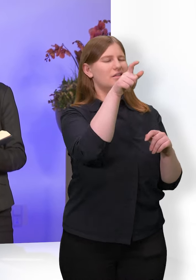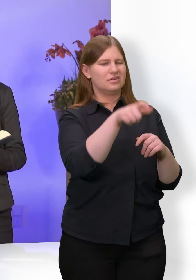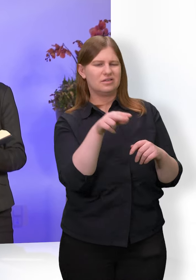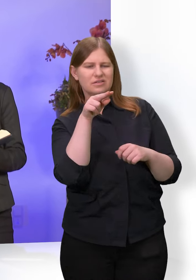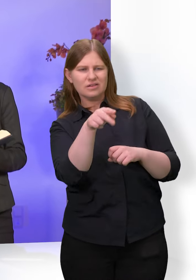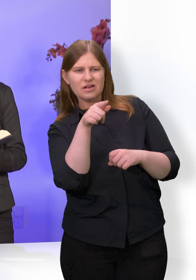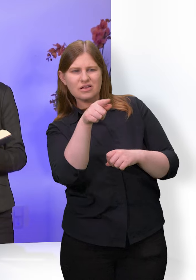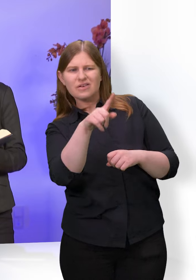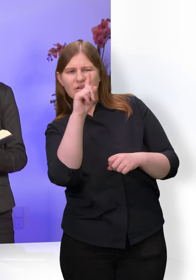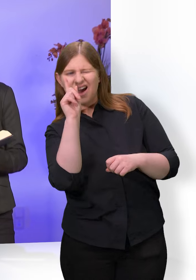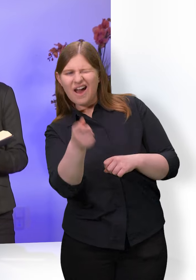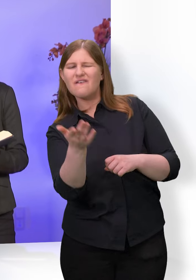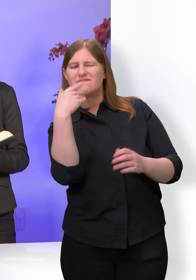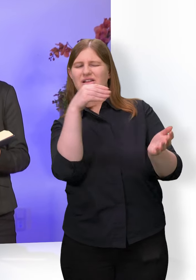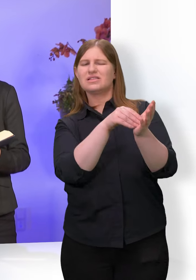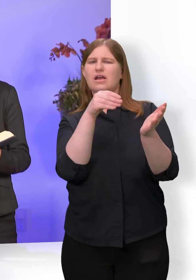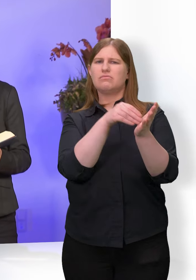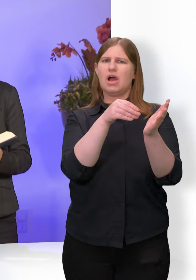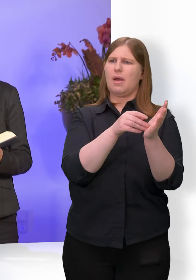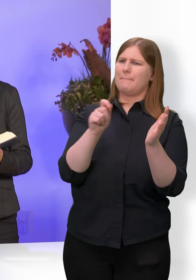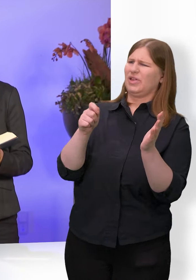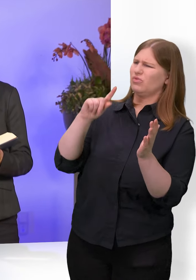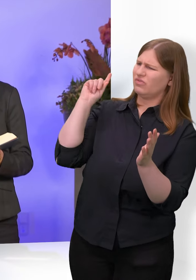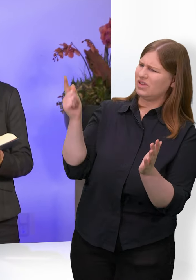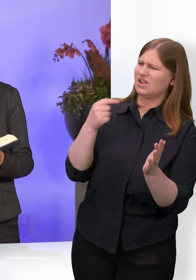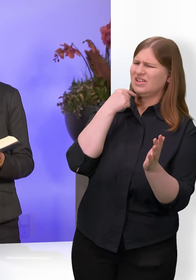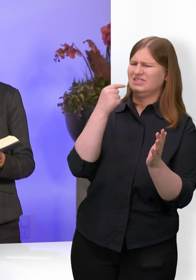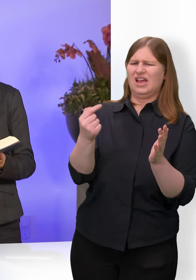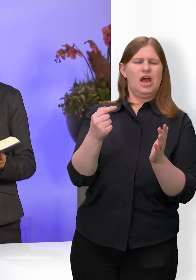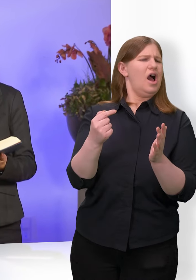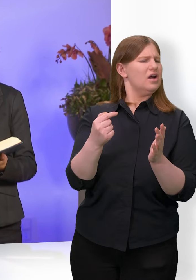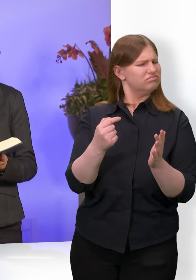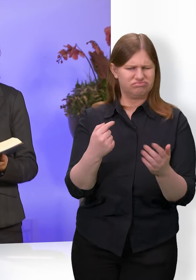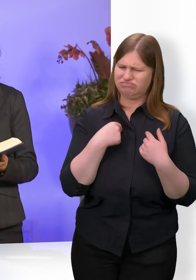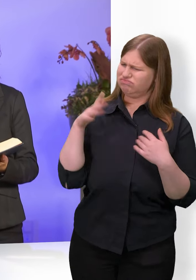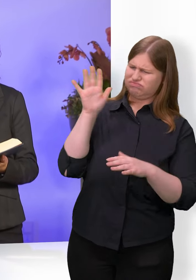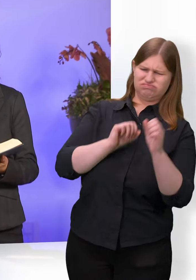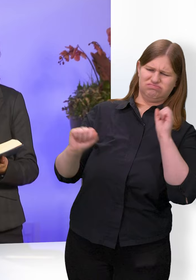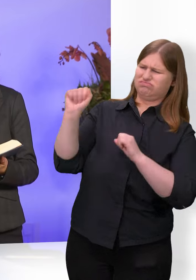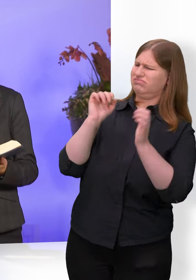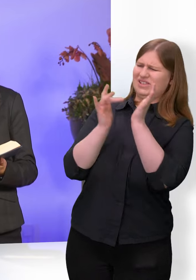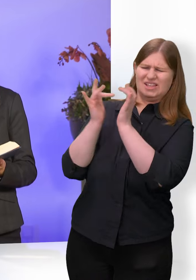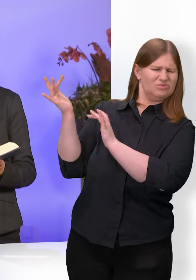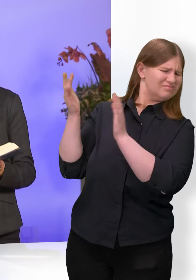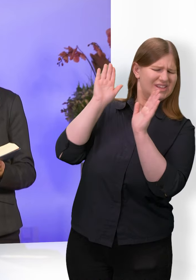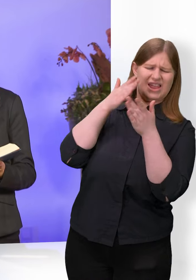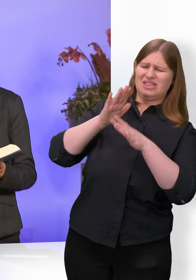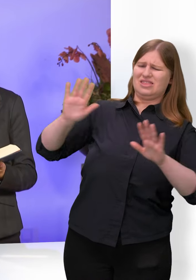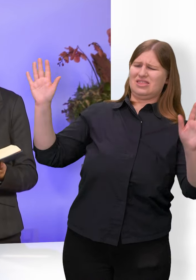bist auch einer von denen. Petrus aber sprach, Mensch, ich bin's nicht. Und nach einer Weile